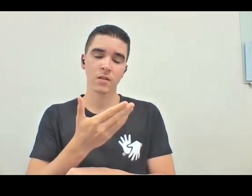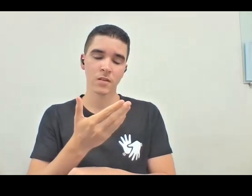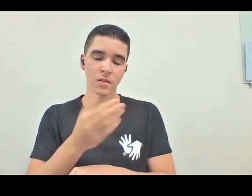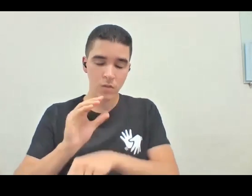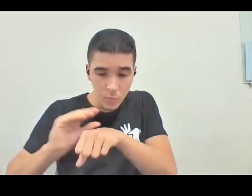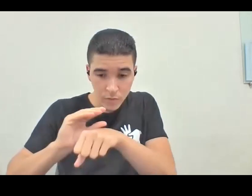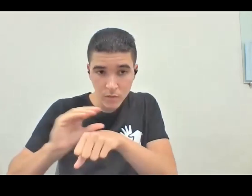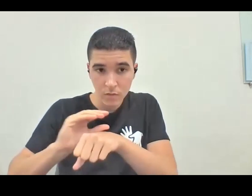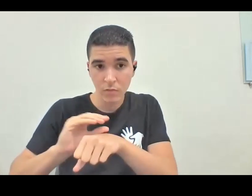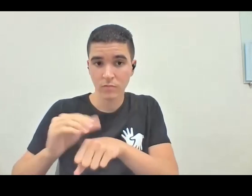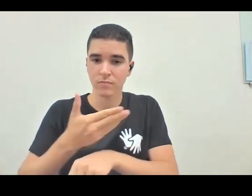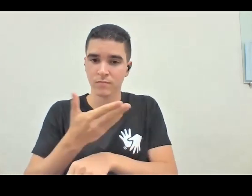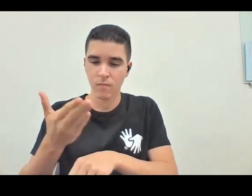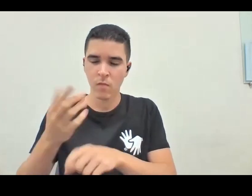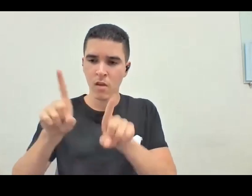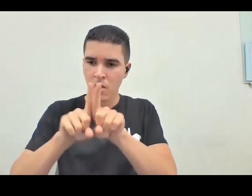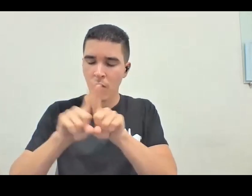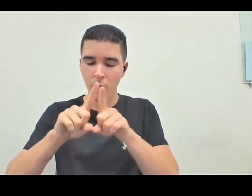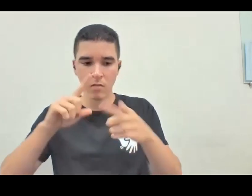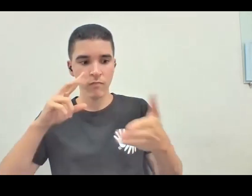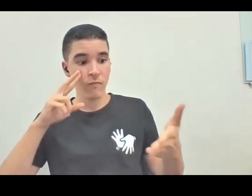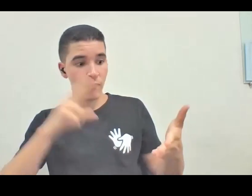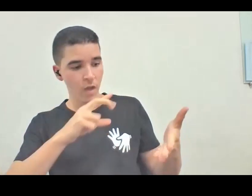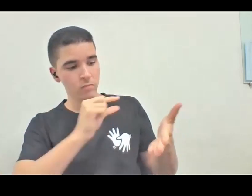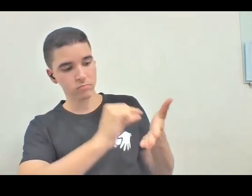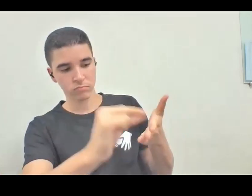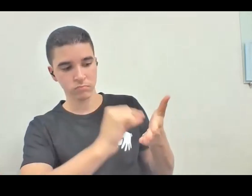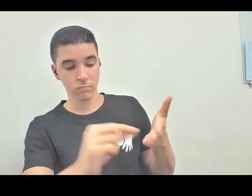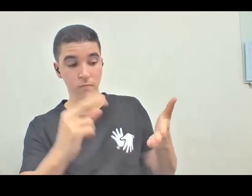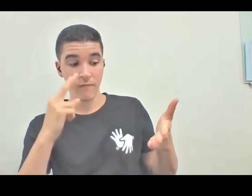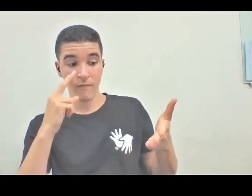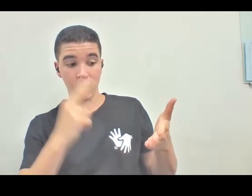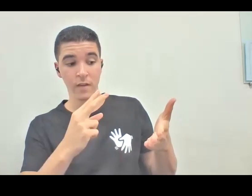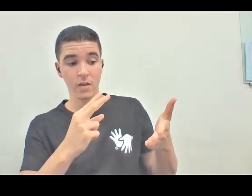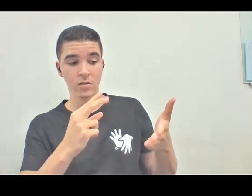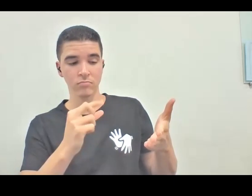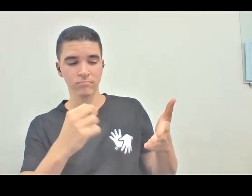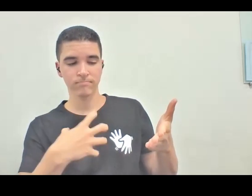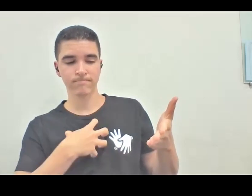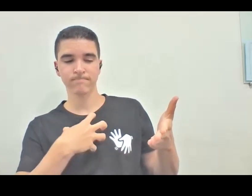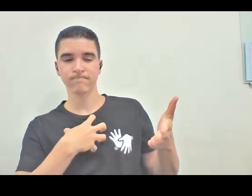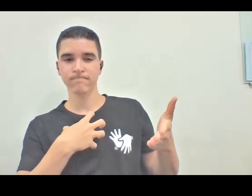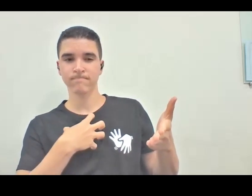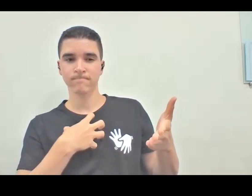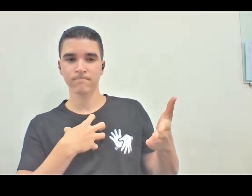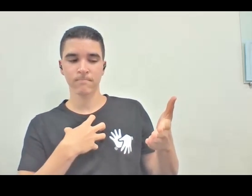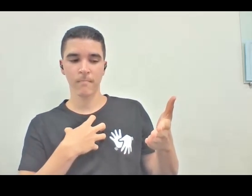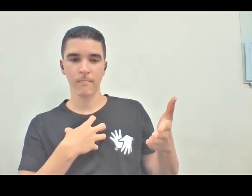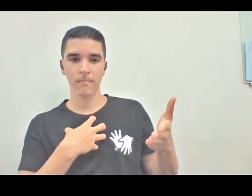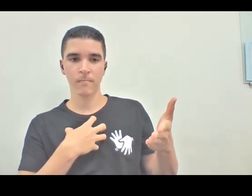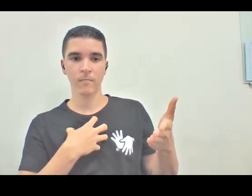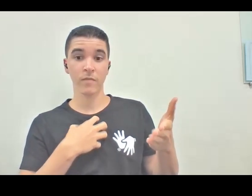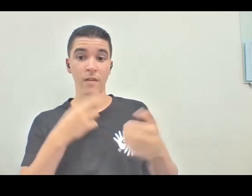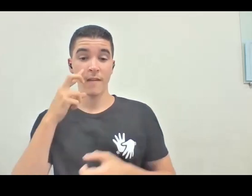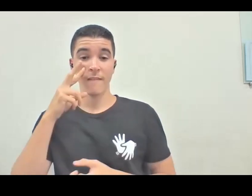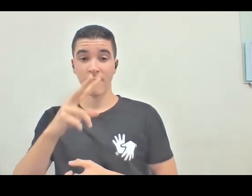vocês aqui todos olhando suas anotações, que a gente veja uma tendência surgindo no sentido de que é possível